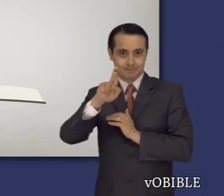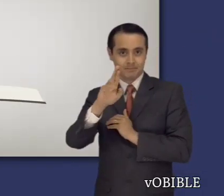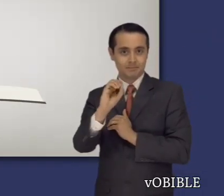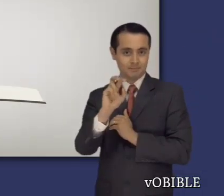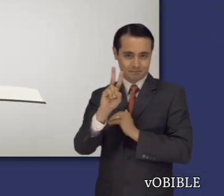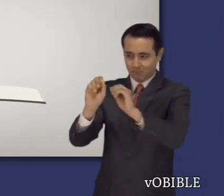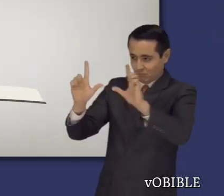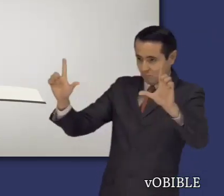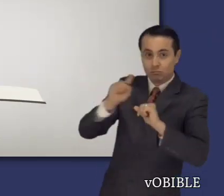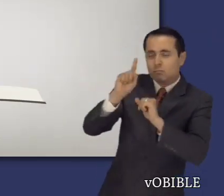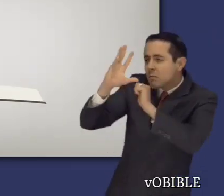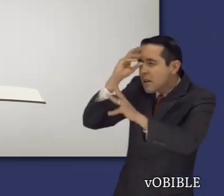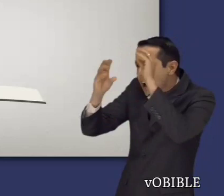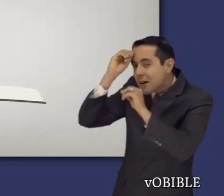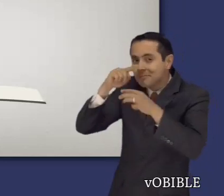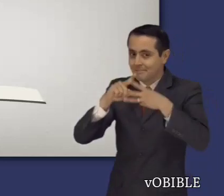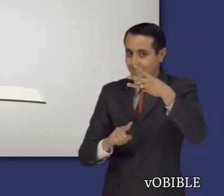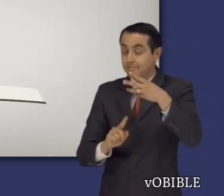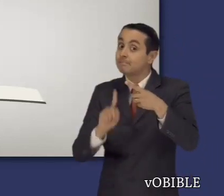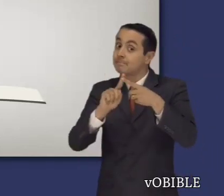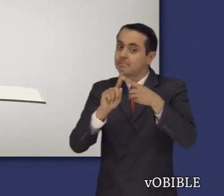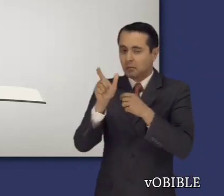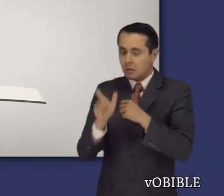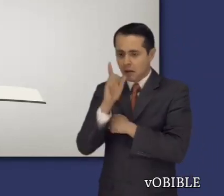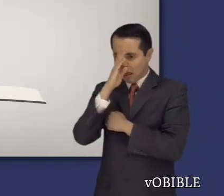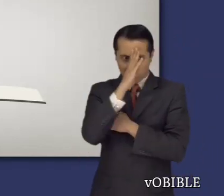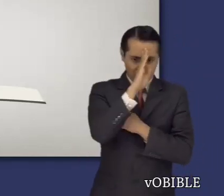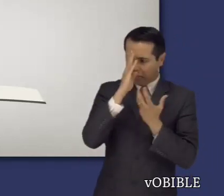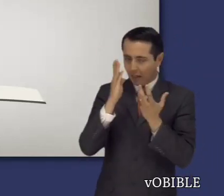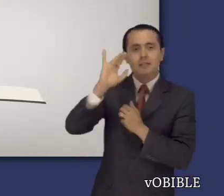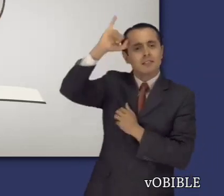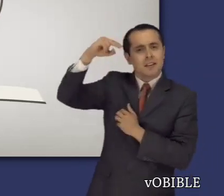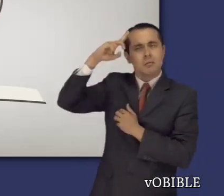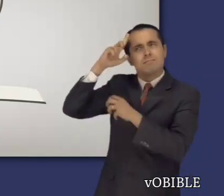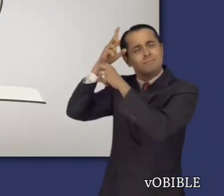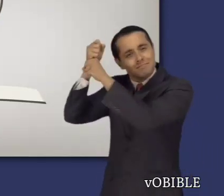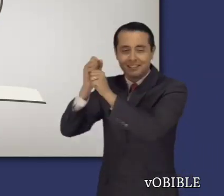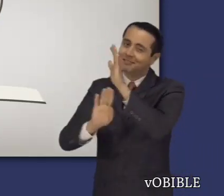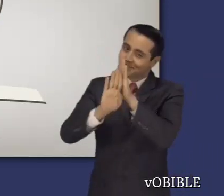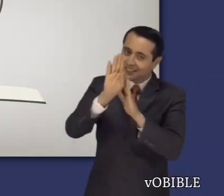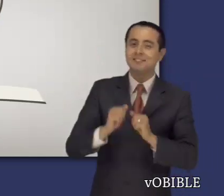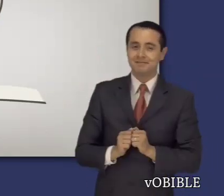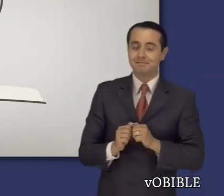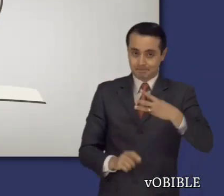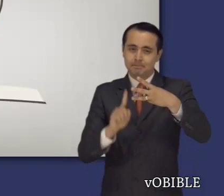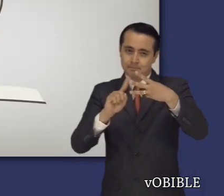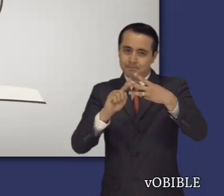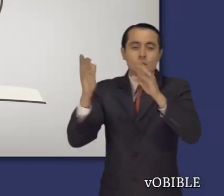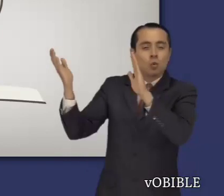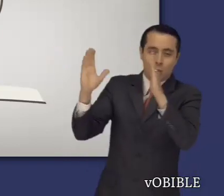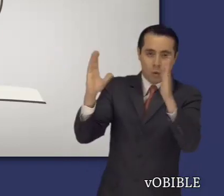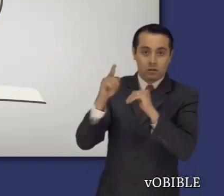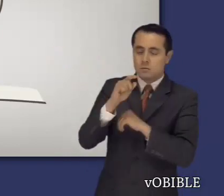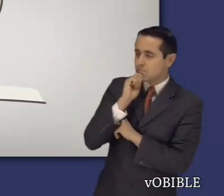fíjese en los beneficios de confiar en la sabiduría divina en vez de confiar en uno mismo. En las características que debemos evitar